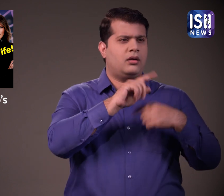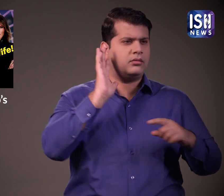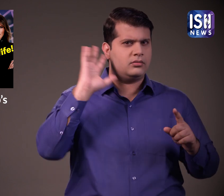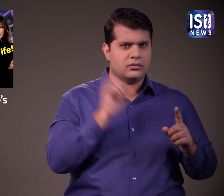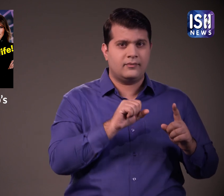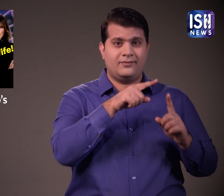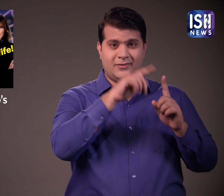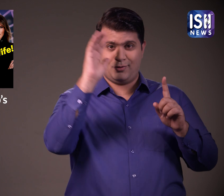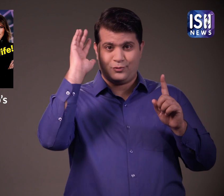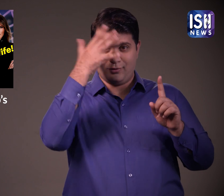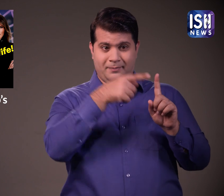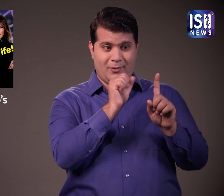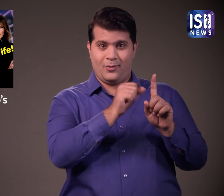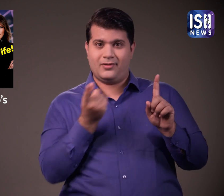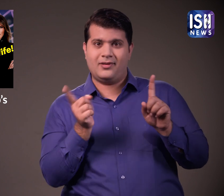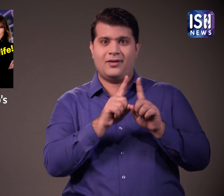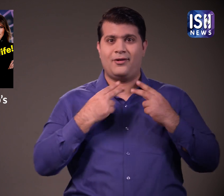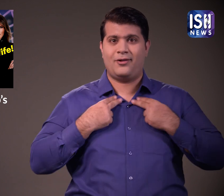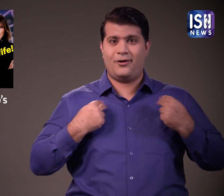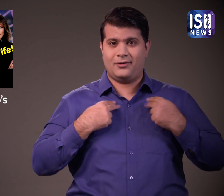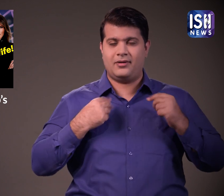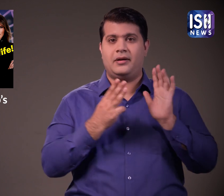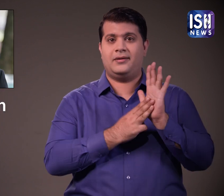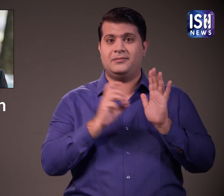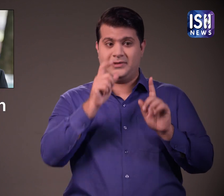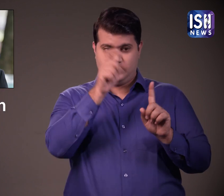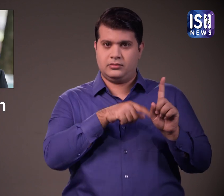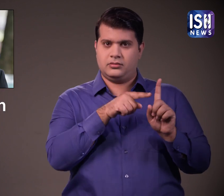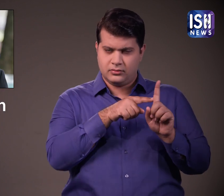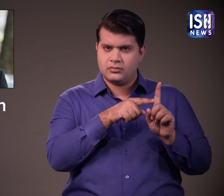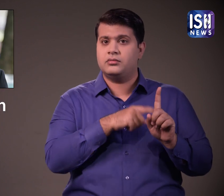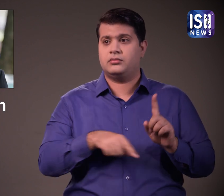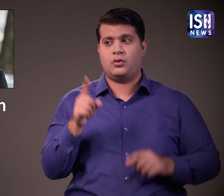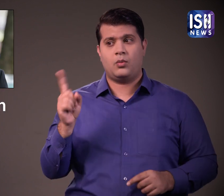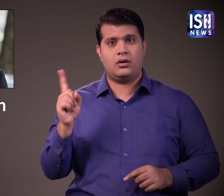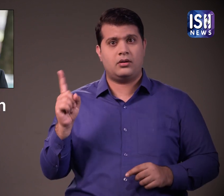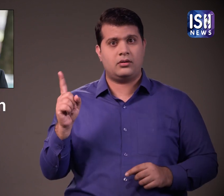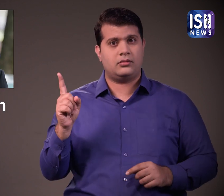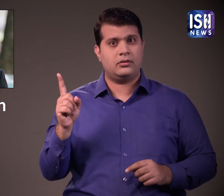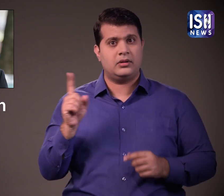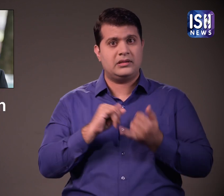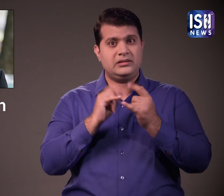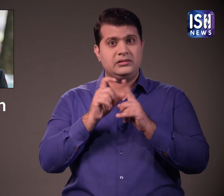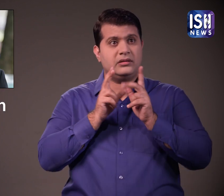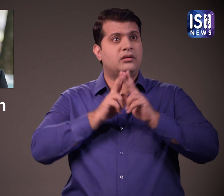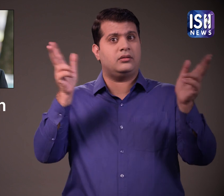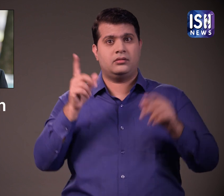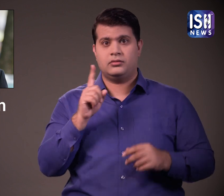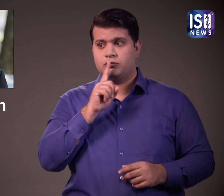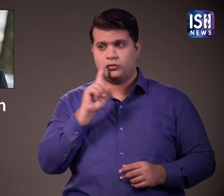माइकल कोहन ने स्टॉर्मी को अपना मुँ बंद रखने की धमकी दी और उसे